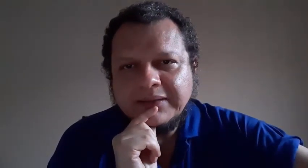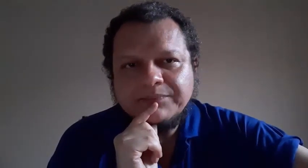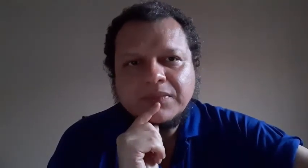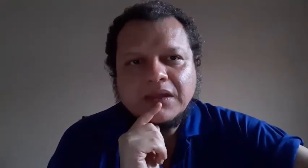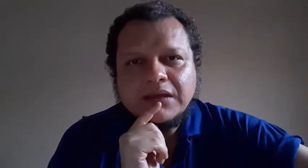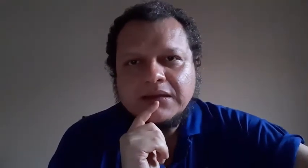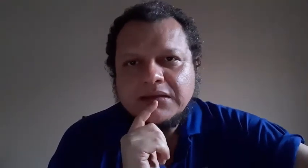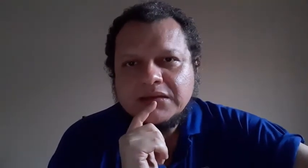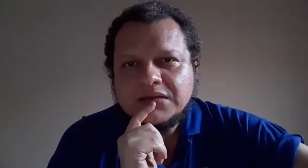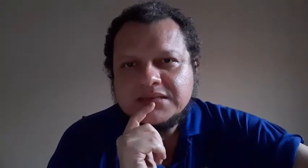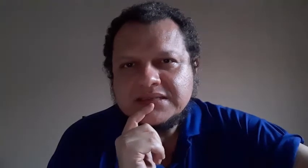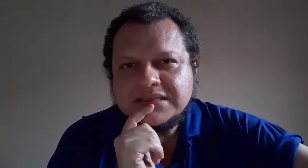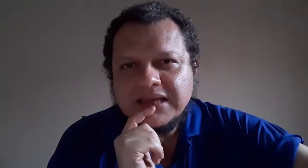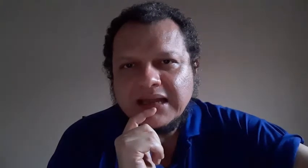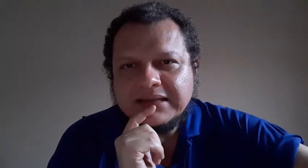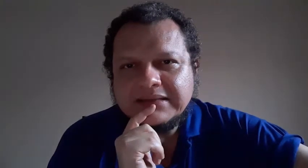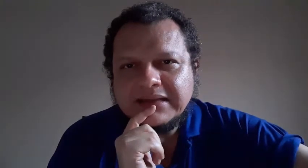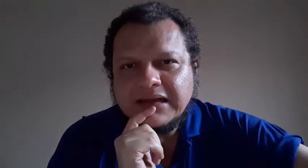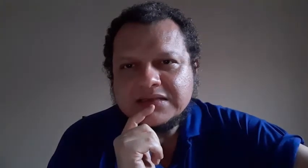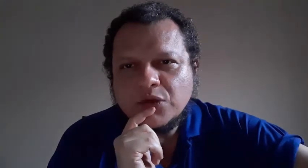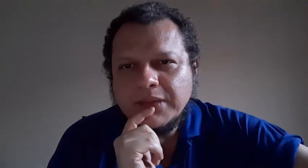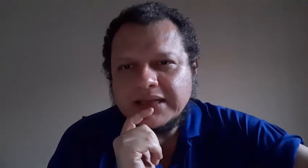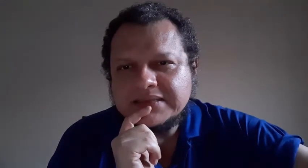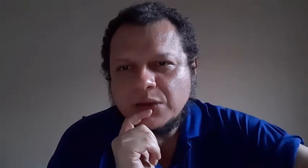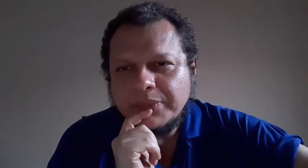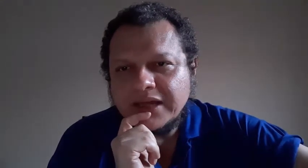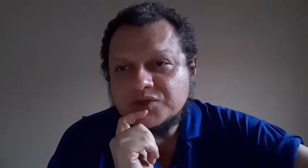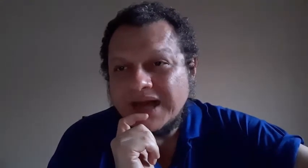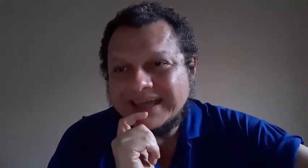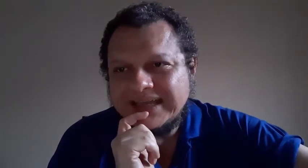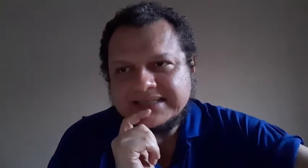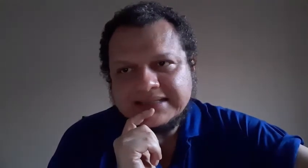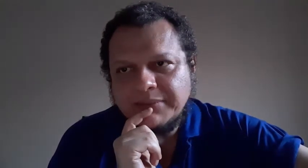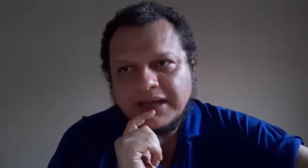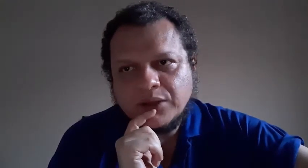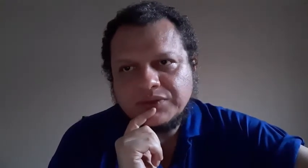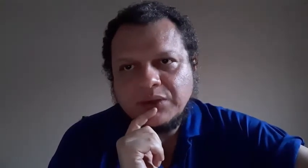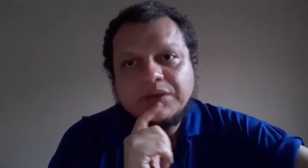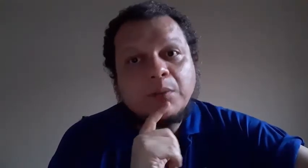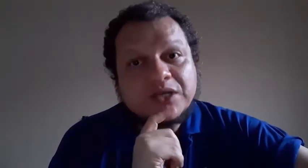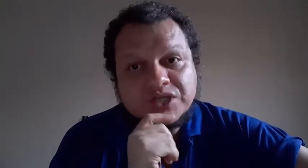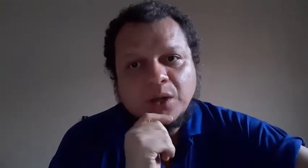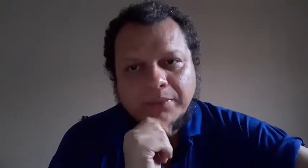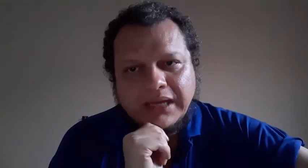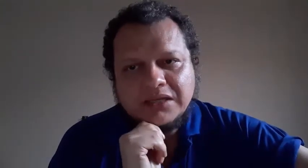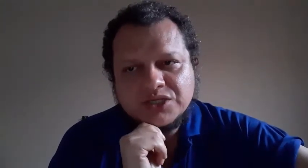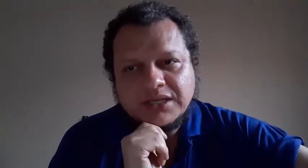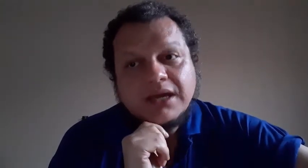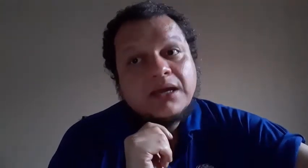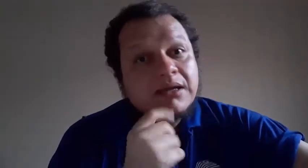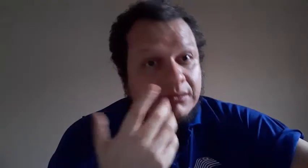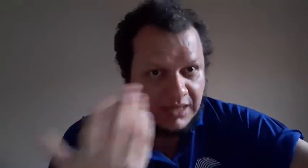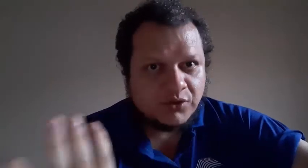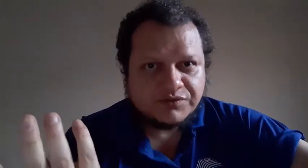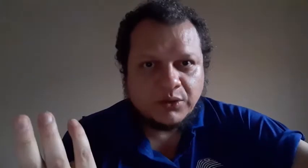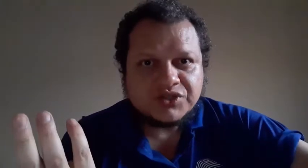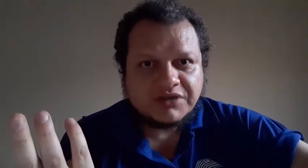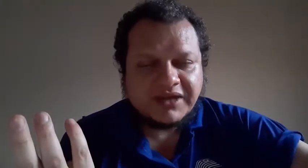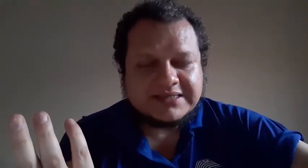se ela traz alguma questão para isso. Aqui nessa tabela que eu tenho, não. Mas, geralmente, tem os valores de referência